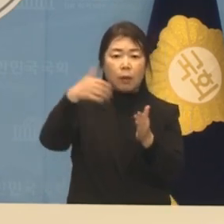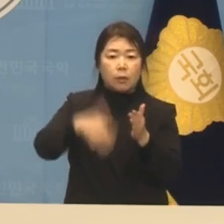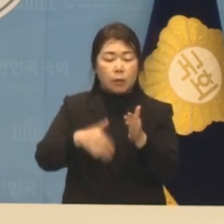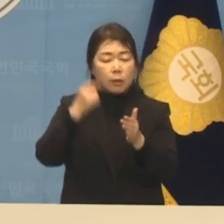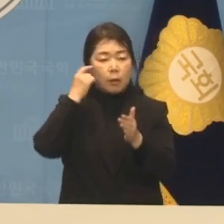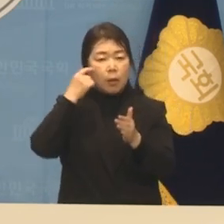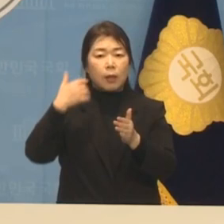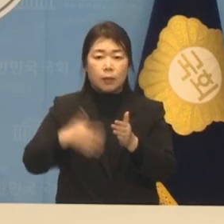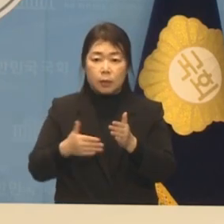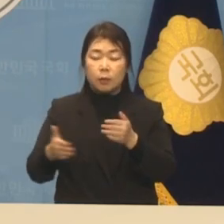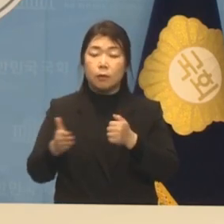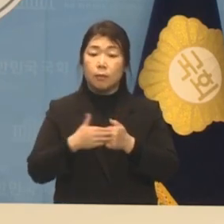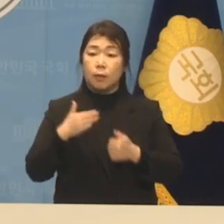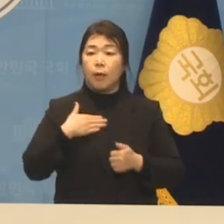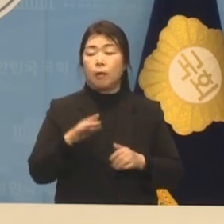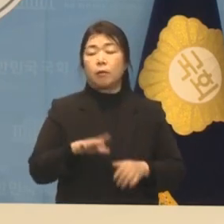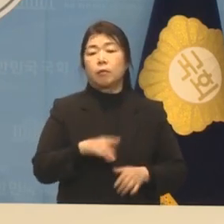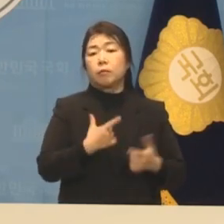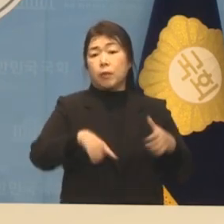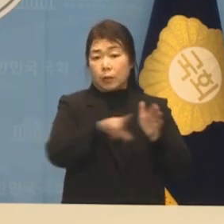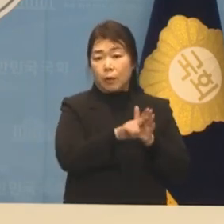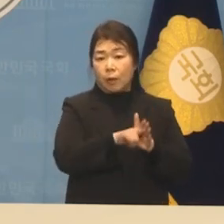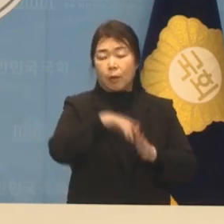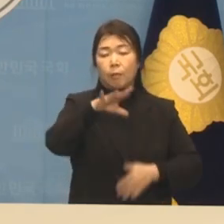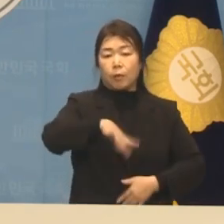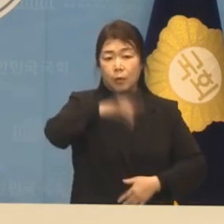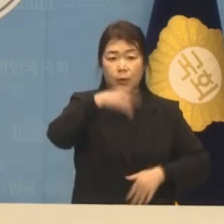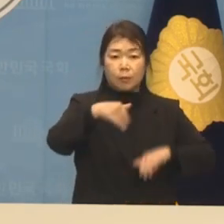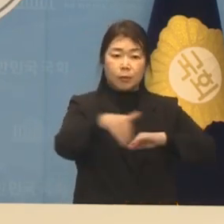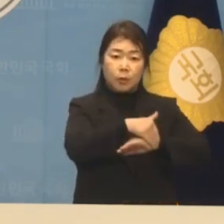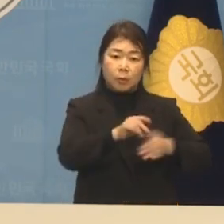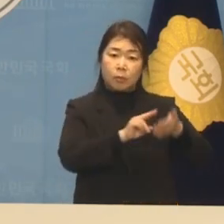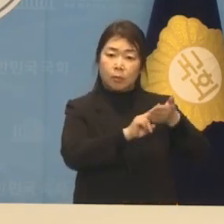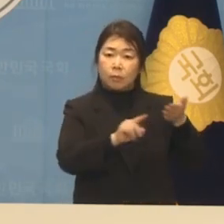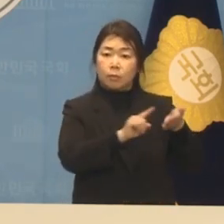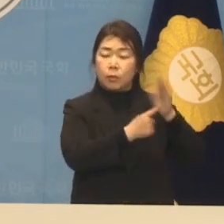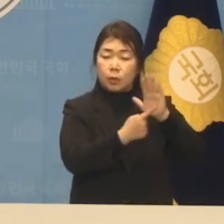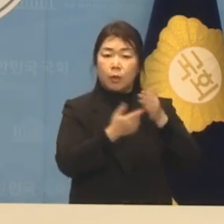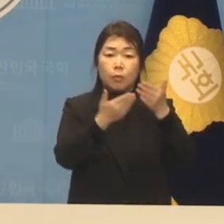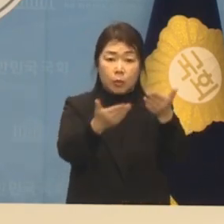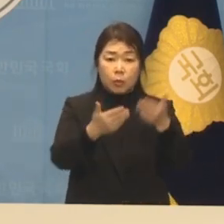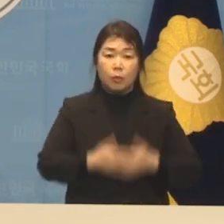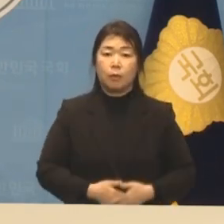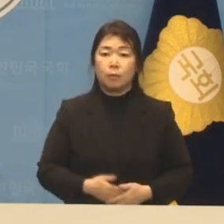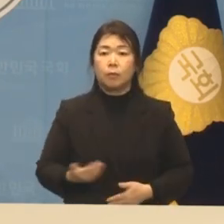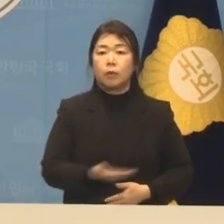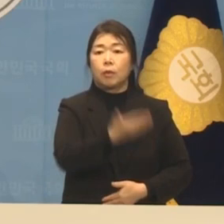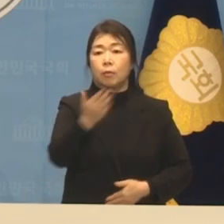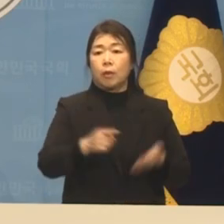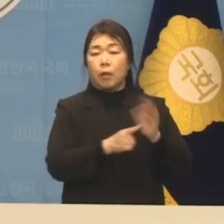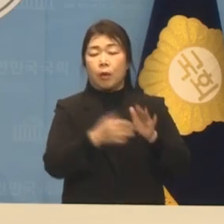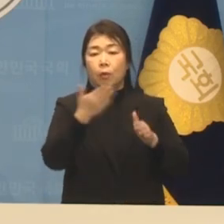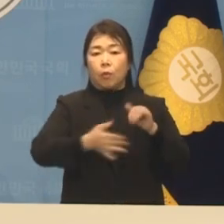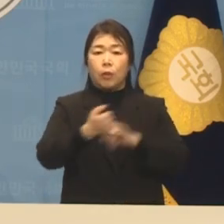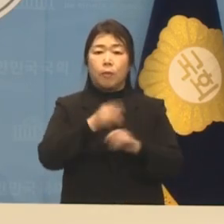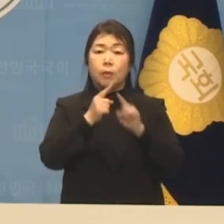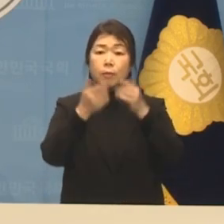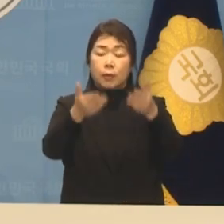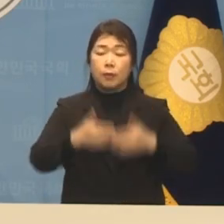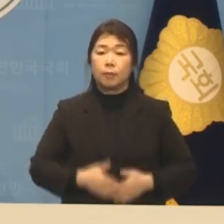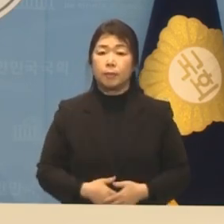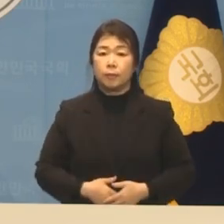나를 위해 민생 먼저 5대 혁명 정책 비전을 저 이나영은 양천 주민에게 공개하겠습니다.